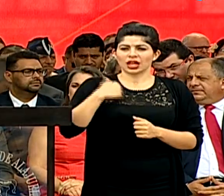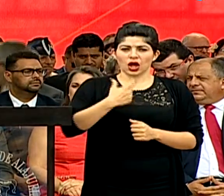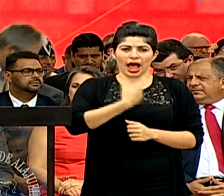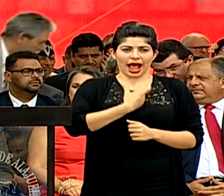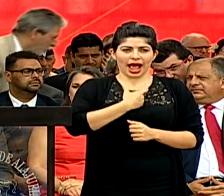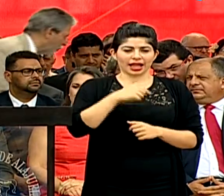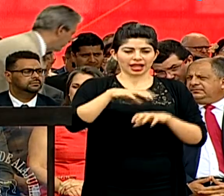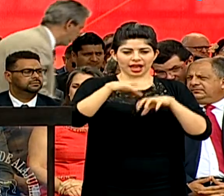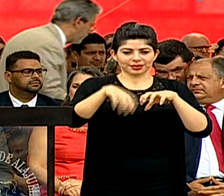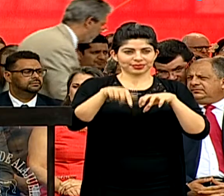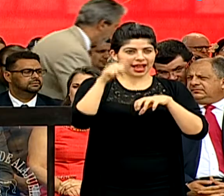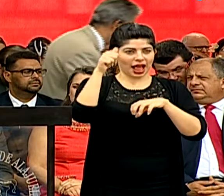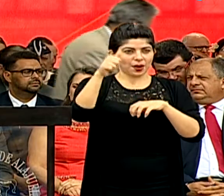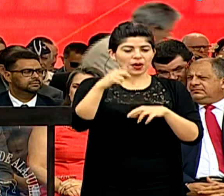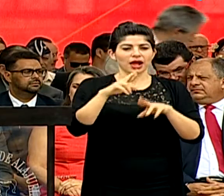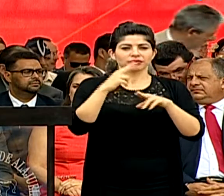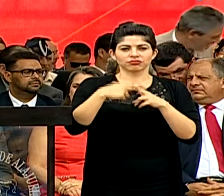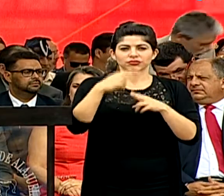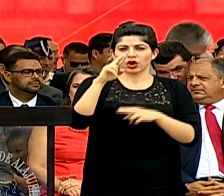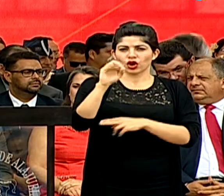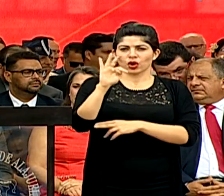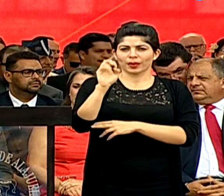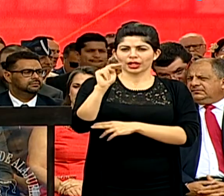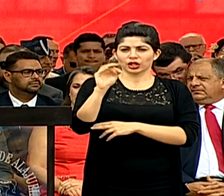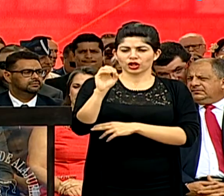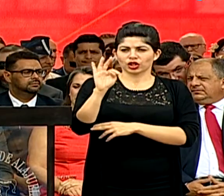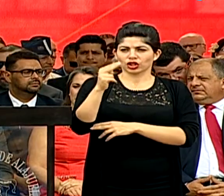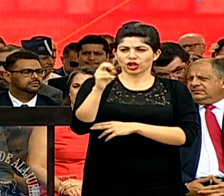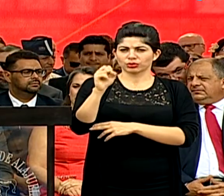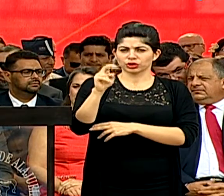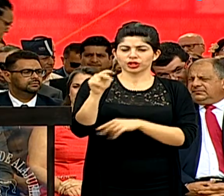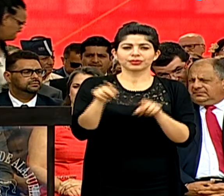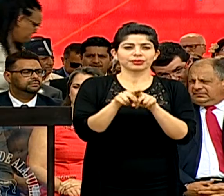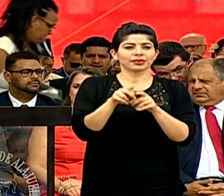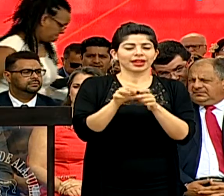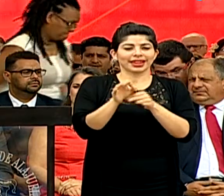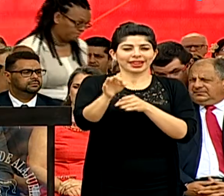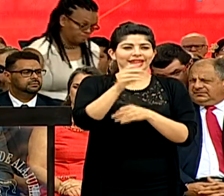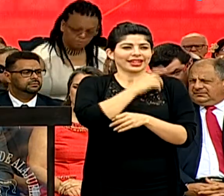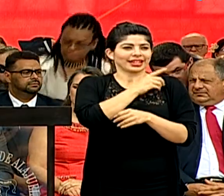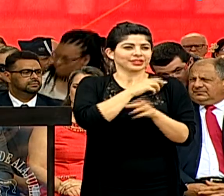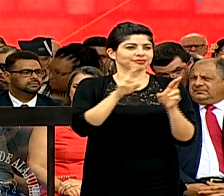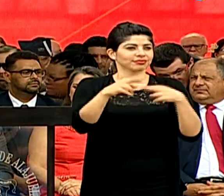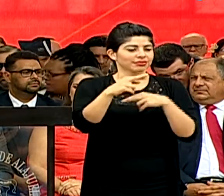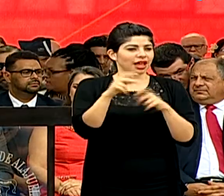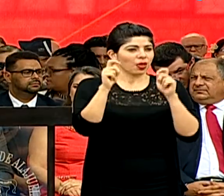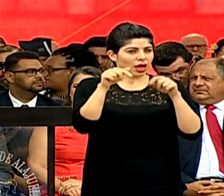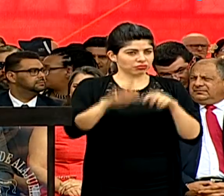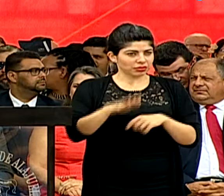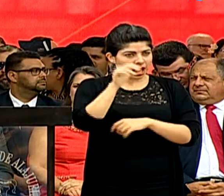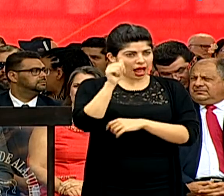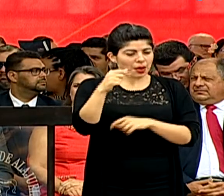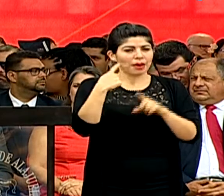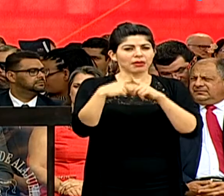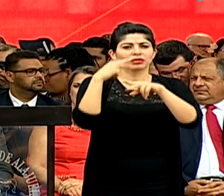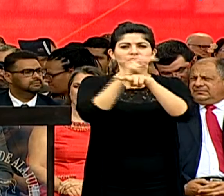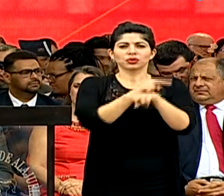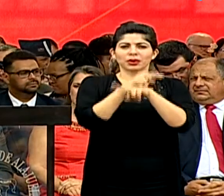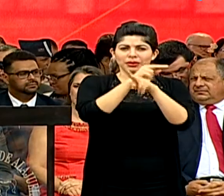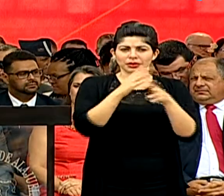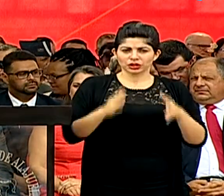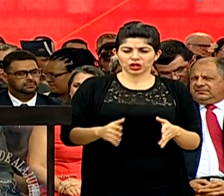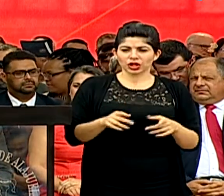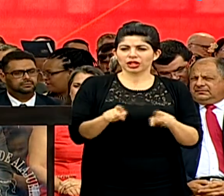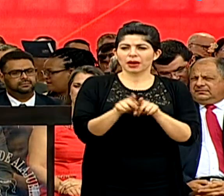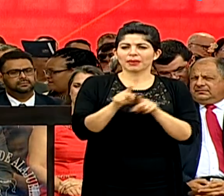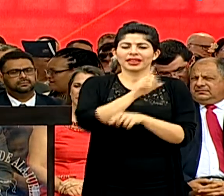Cantón de Alajuela, Roberto Thompson, a la Dirección Regional de Educación de Alajuela y las supervisores, a